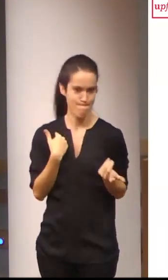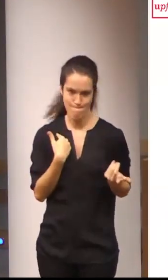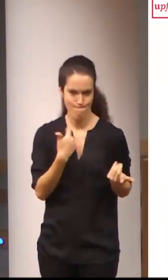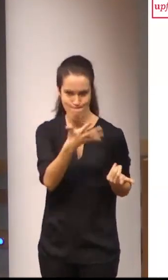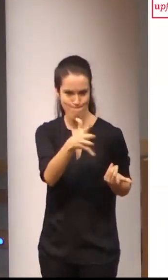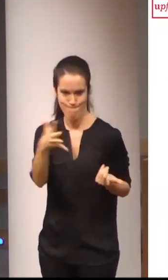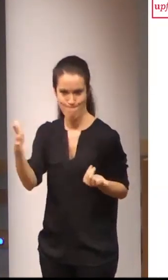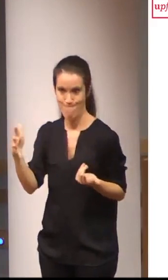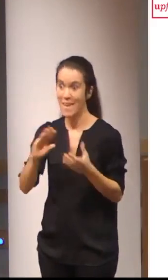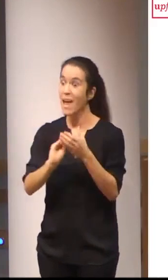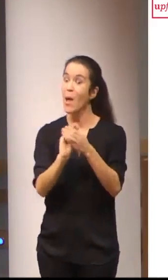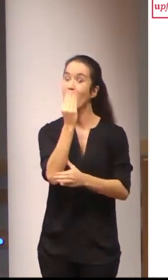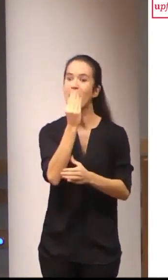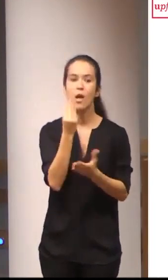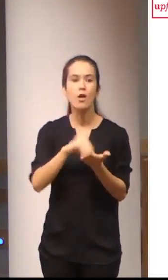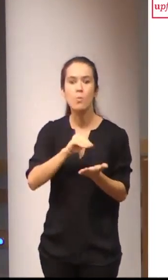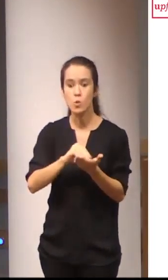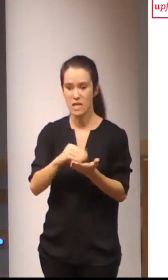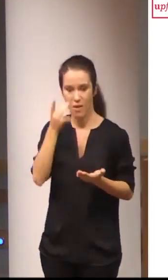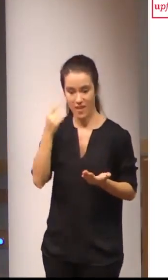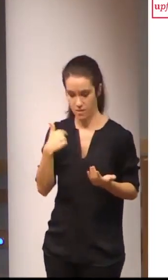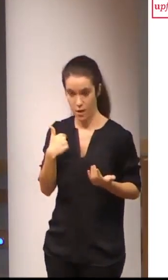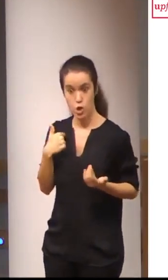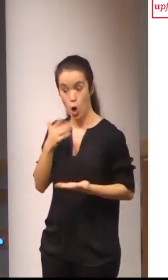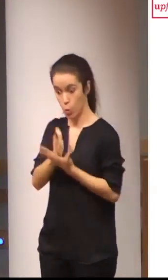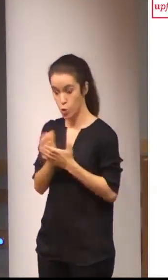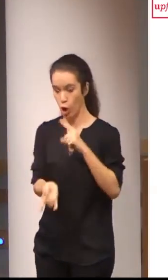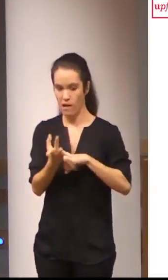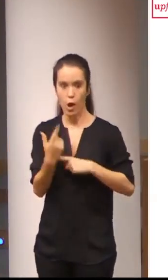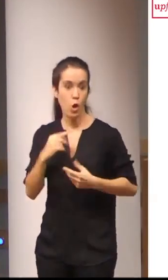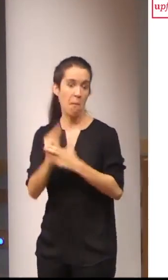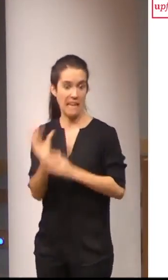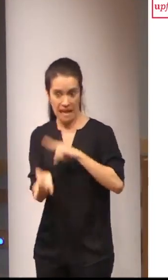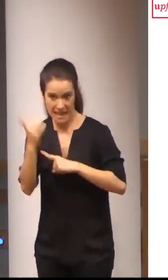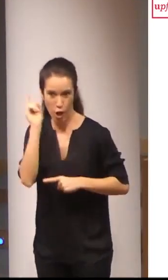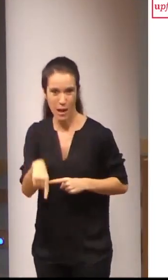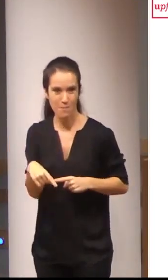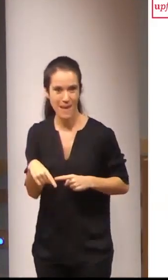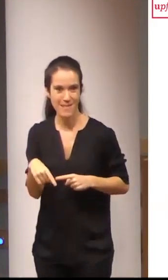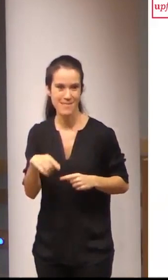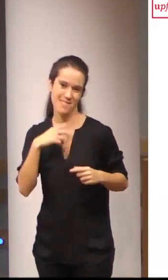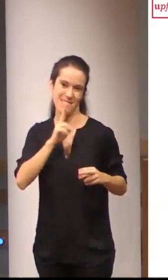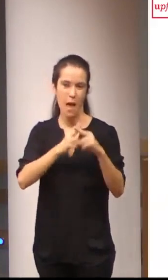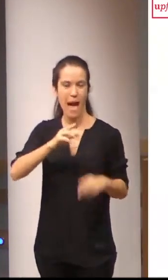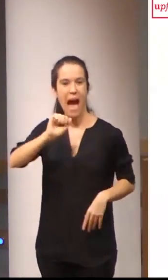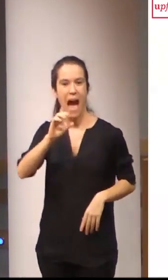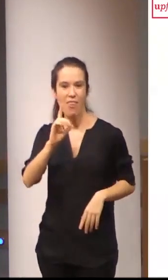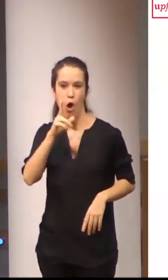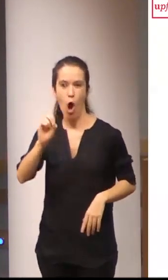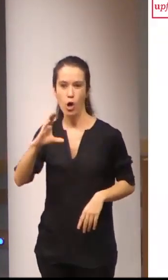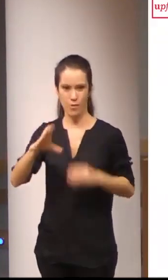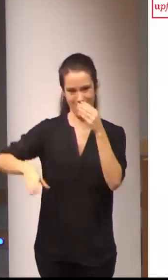materiales que tenemos son muchas veces generados ad hoc, además muchos de estos materiales se basan